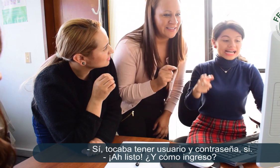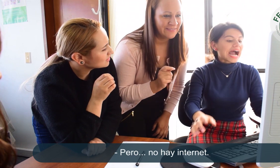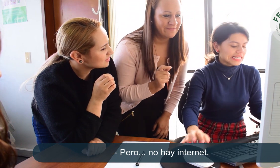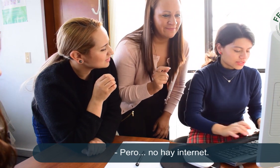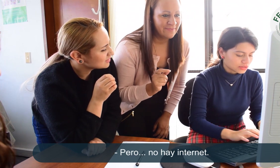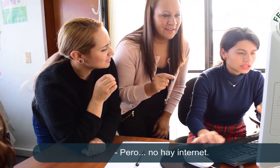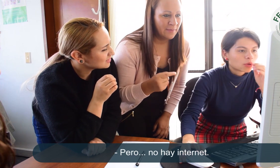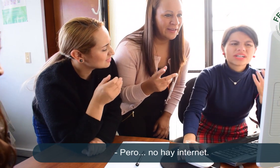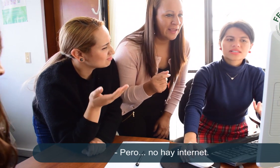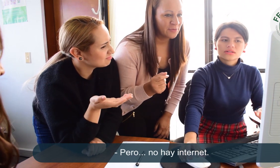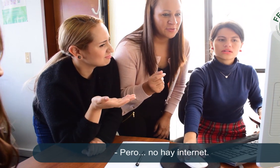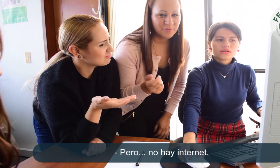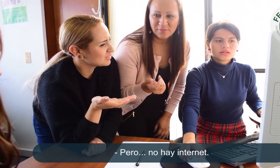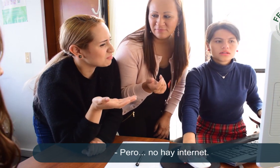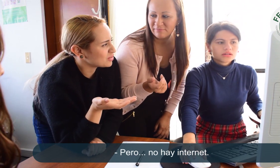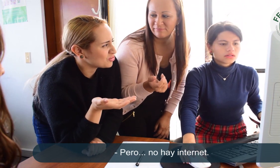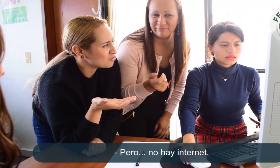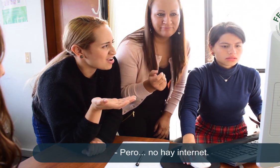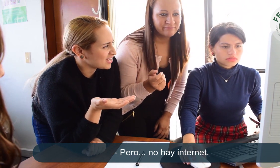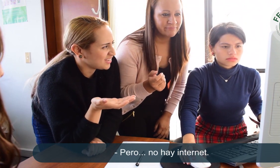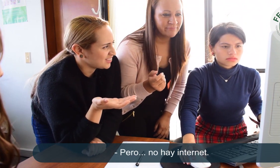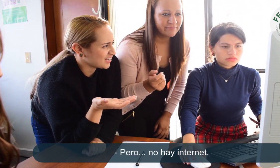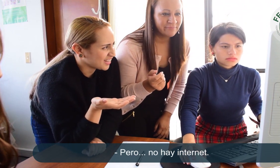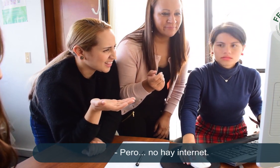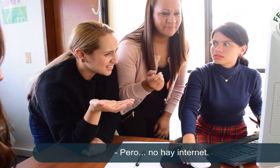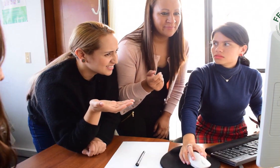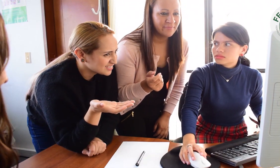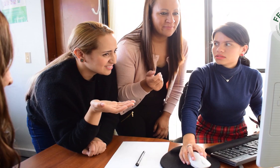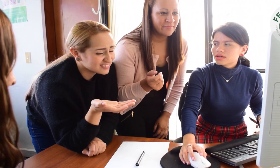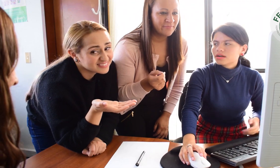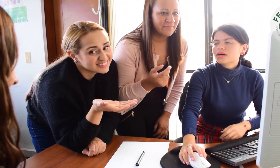Ah, listo. ¿Y cómo ingresó? Pero no hay internet. Ay.